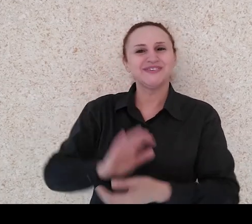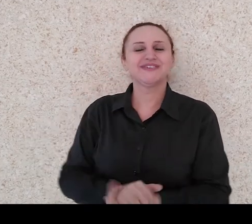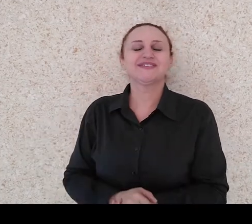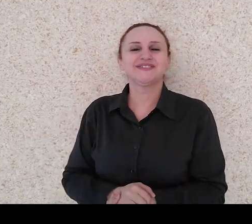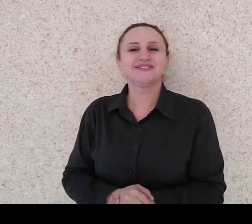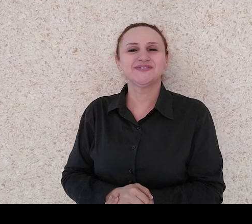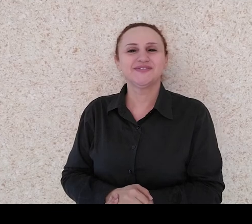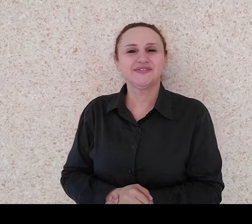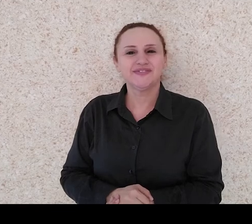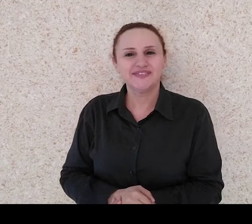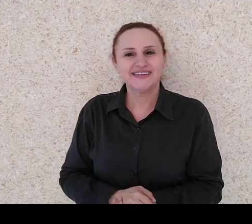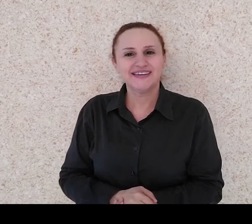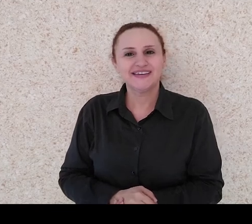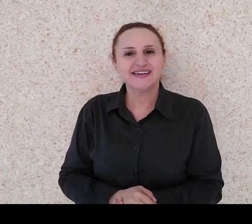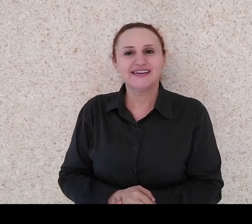e nos vemos em breve.